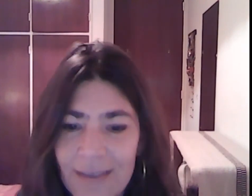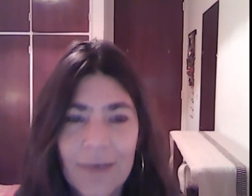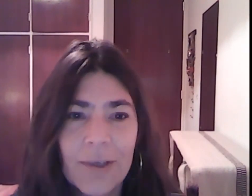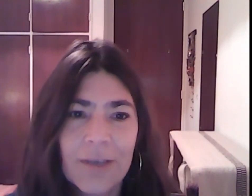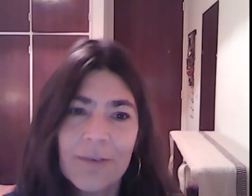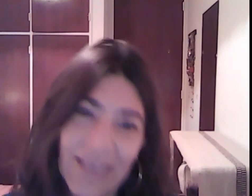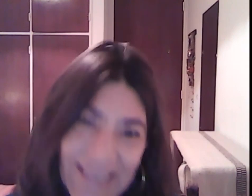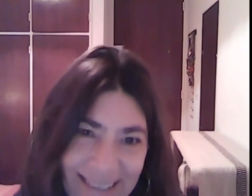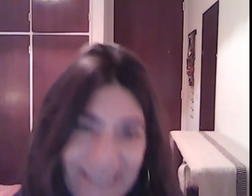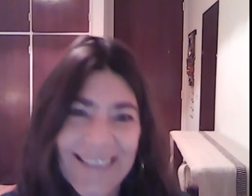que, bueno, felicitaciones.